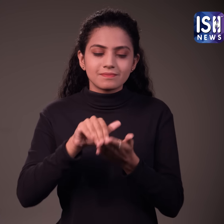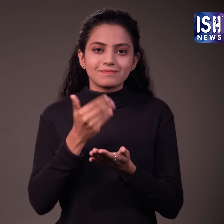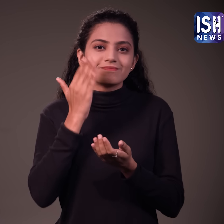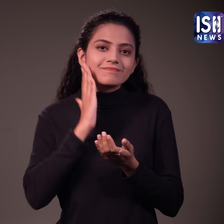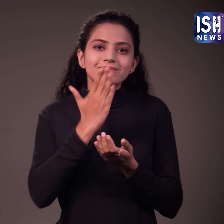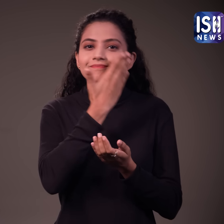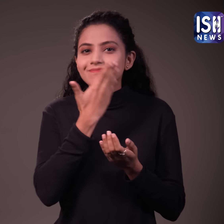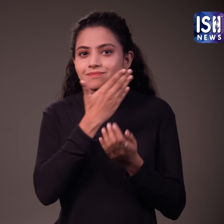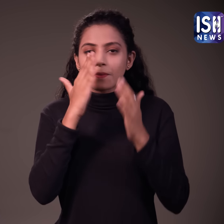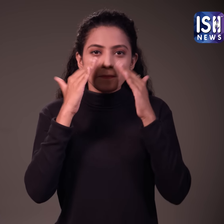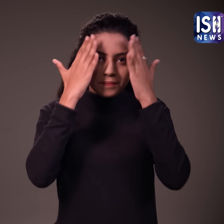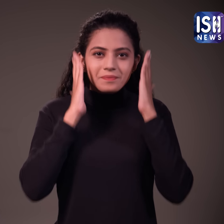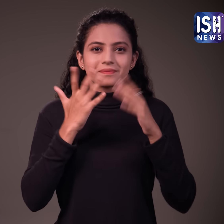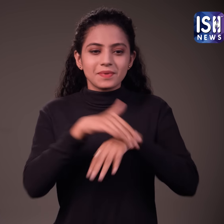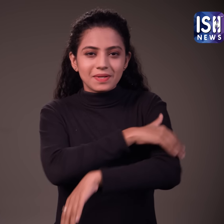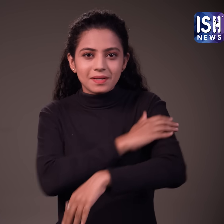या मलम ना लगाएं